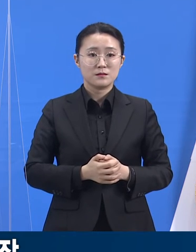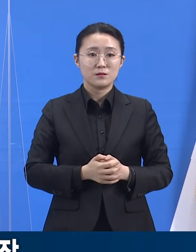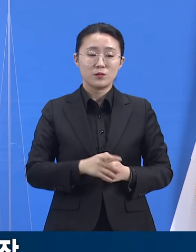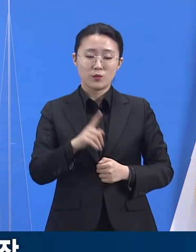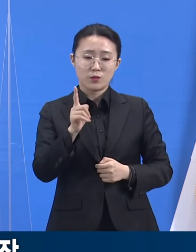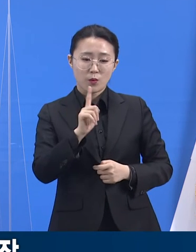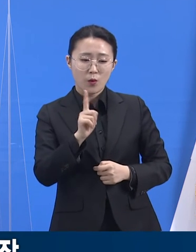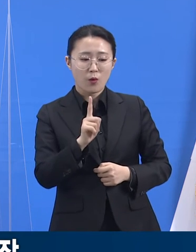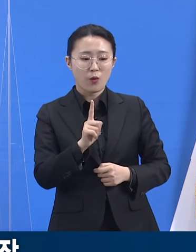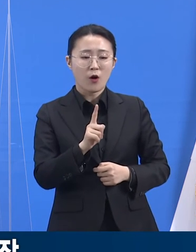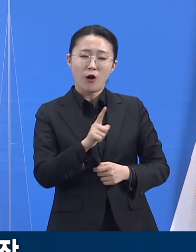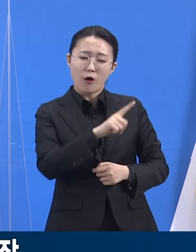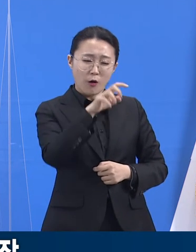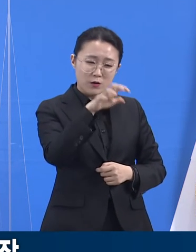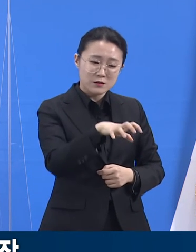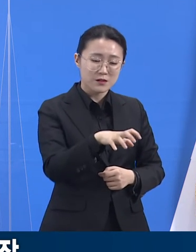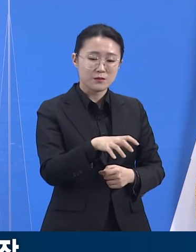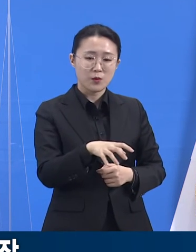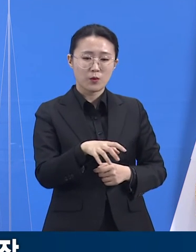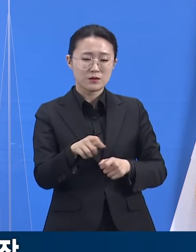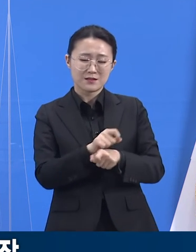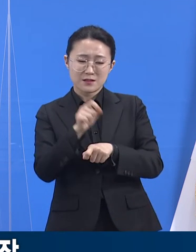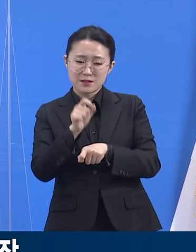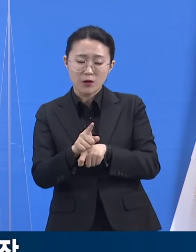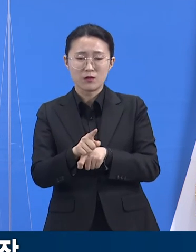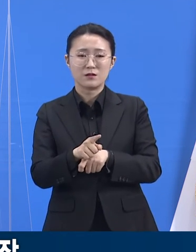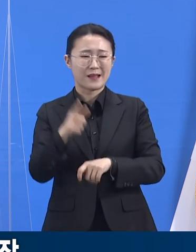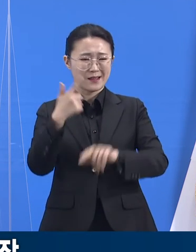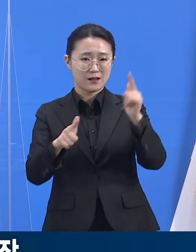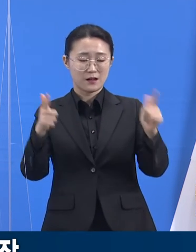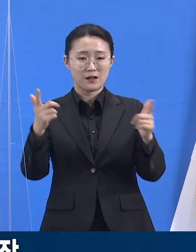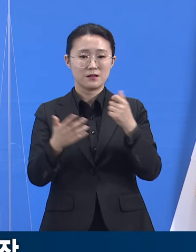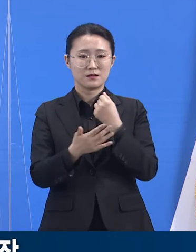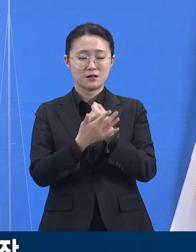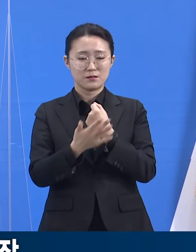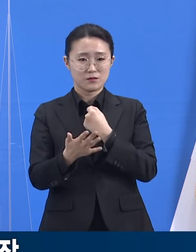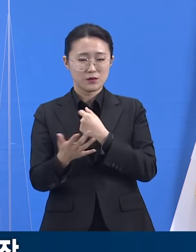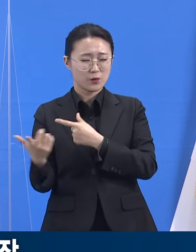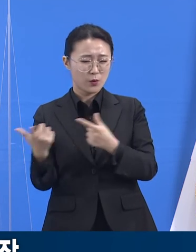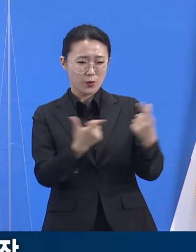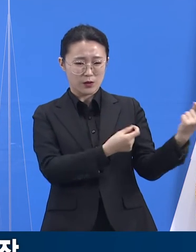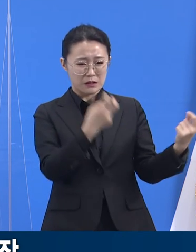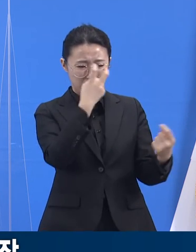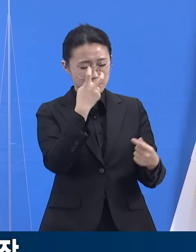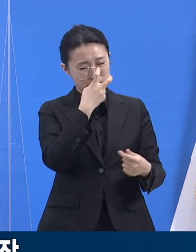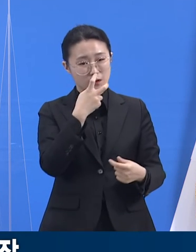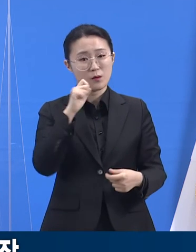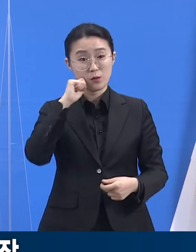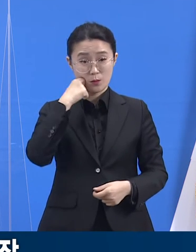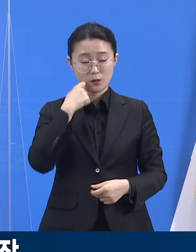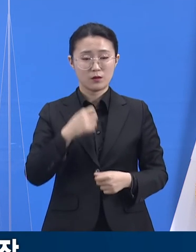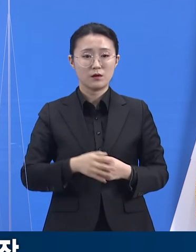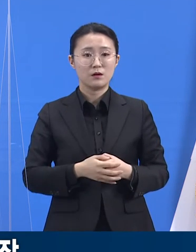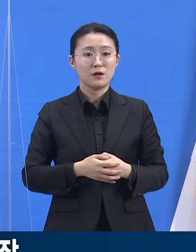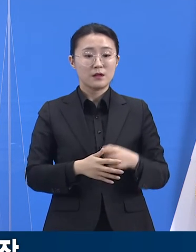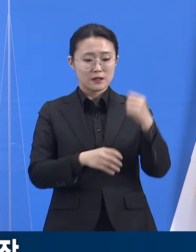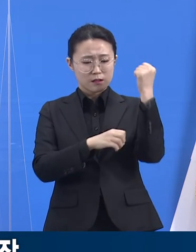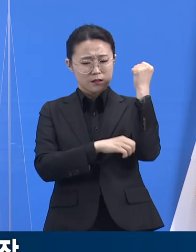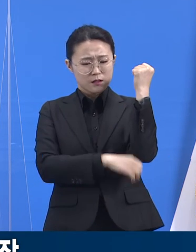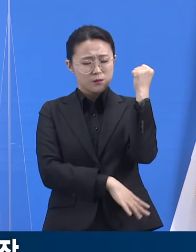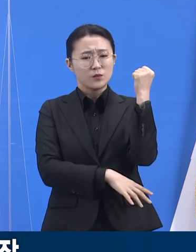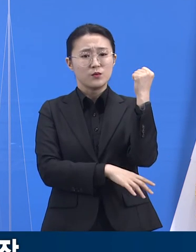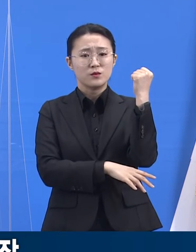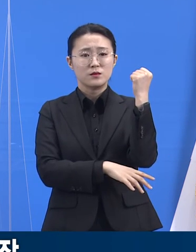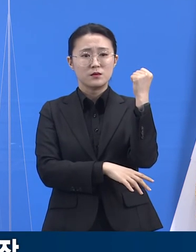때문에 일률적인 방역지침을 전달하는 것만으로 충분치 않습니다. 기본 원리를 정확하게 이해한